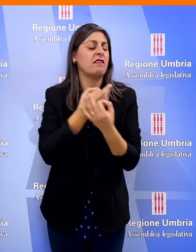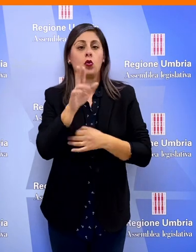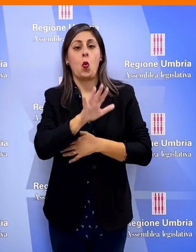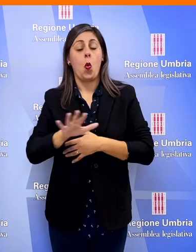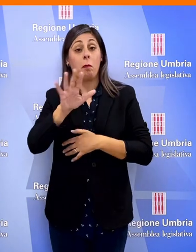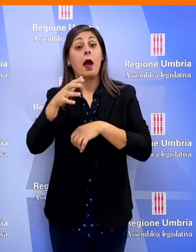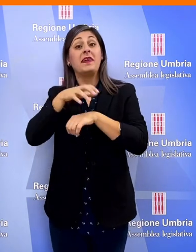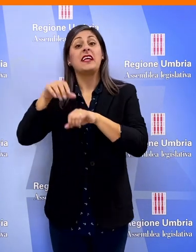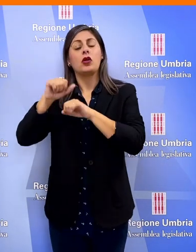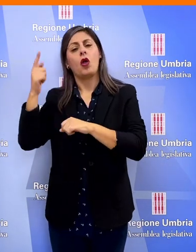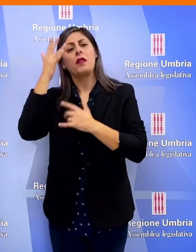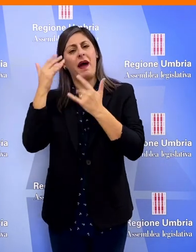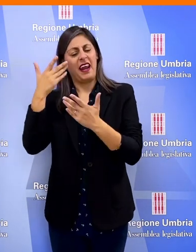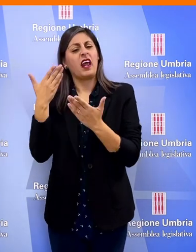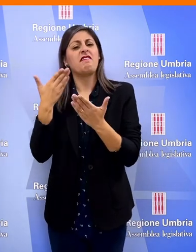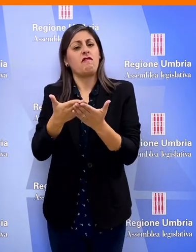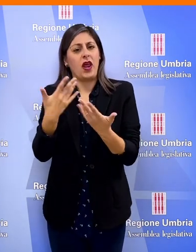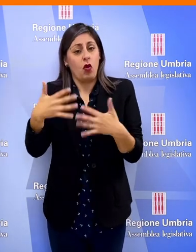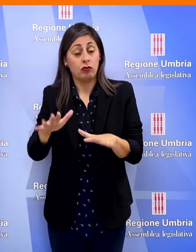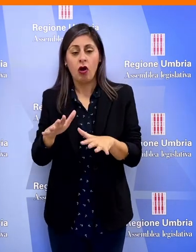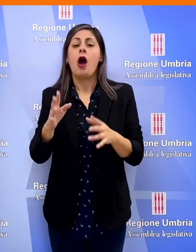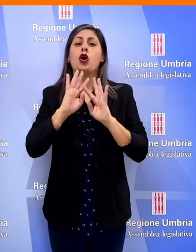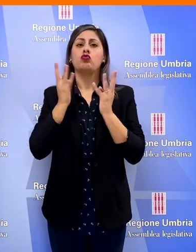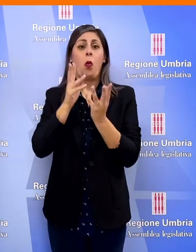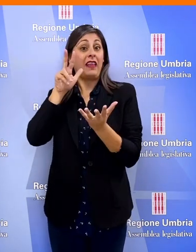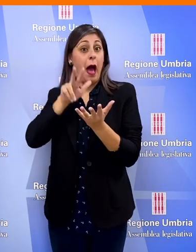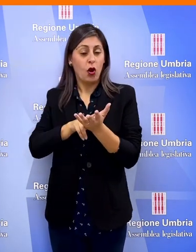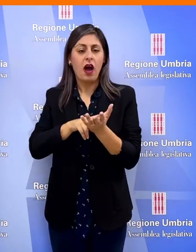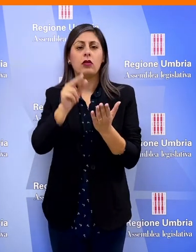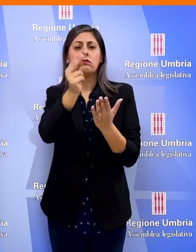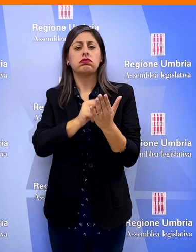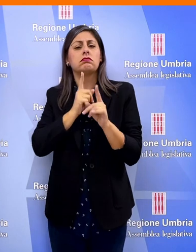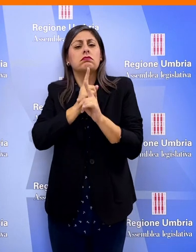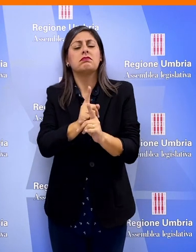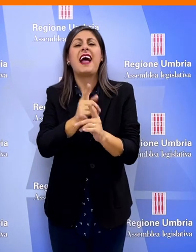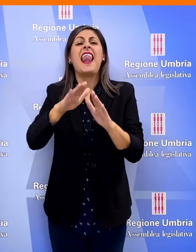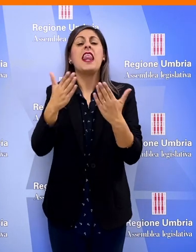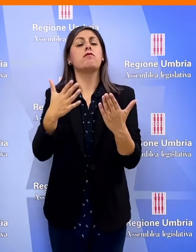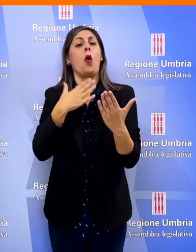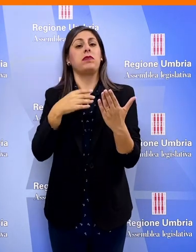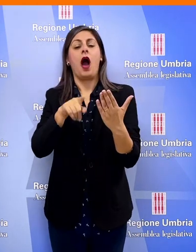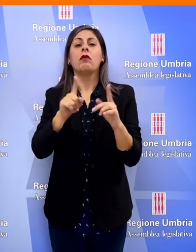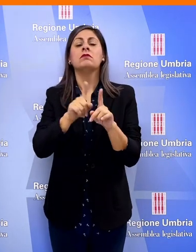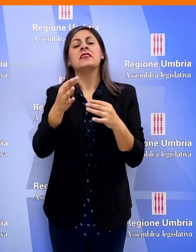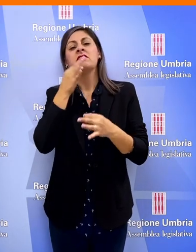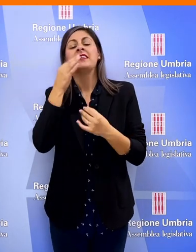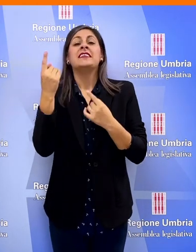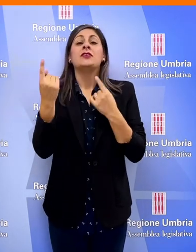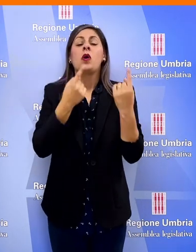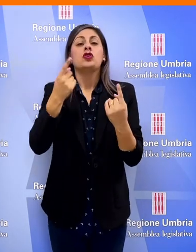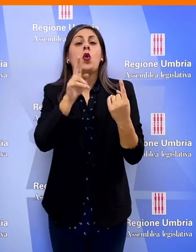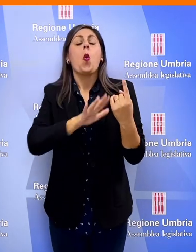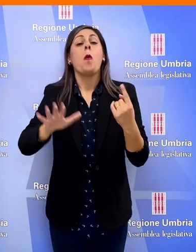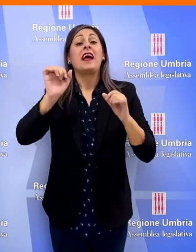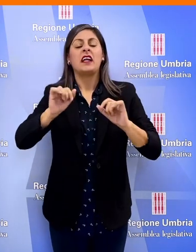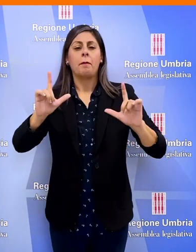l'Umbria col parere favorevole del Ministero della Salute approvato in giunta redatto a partire dal cosiddetto libro bianco che fotografa la realtà